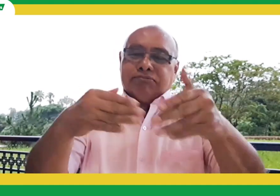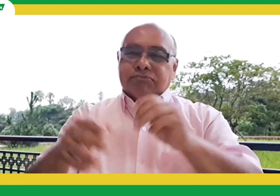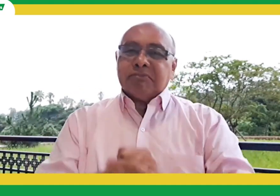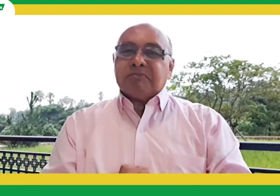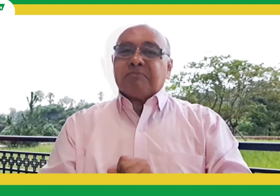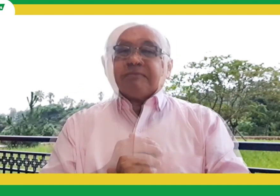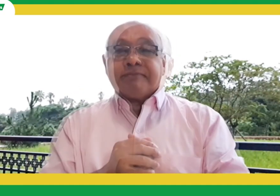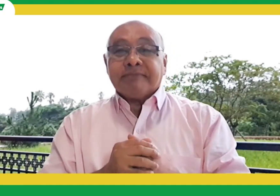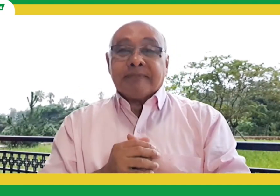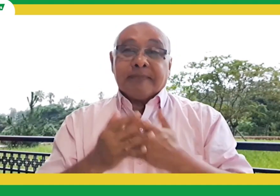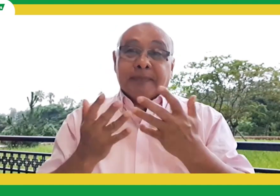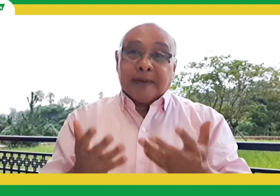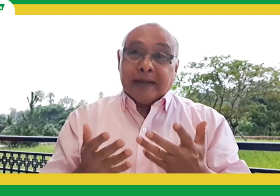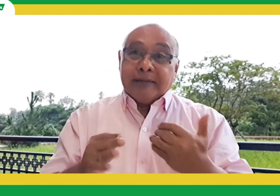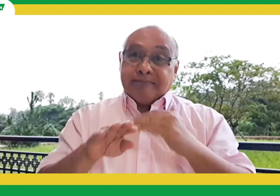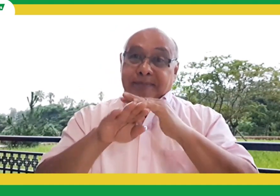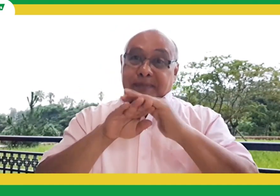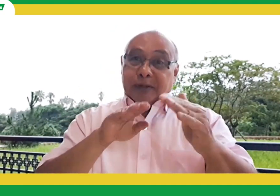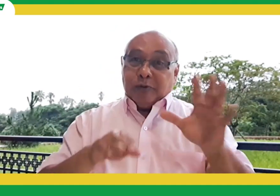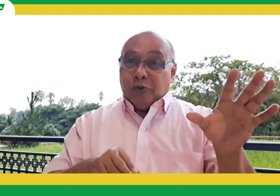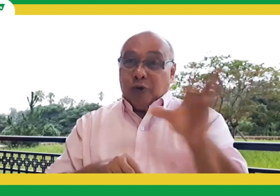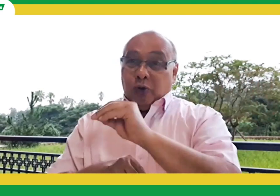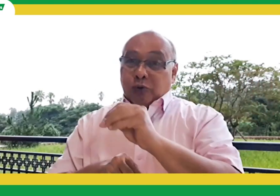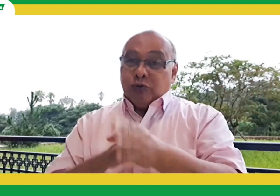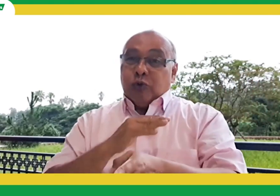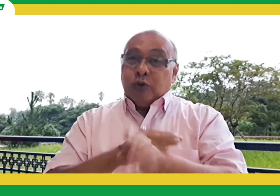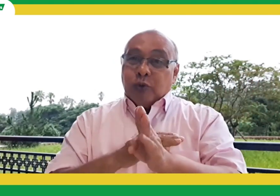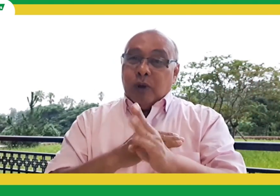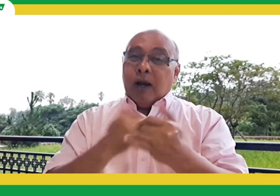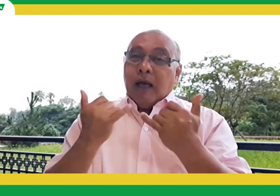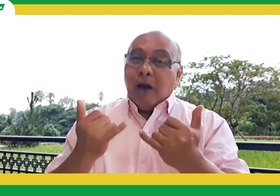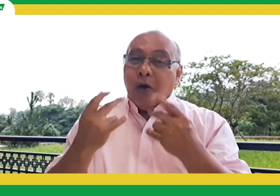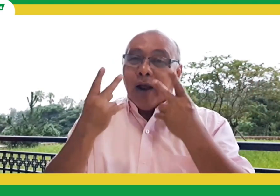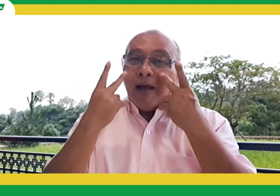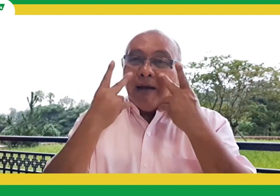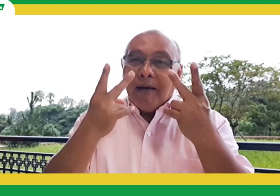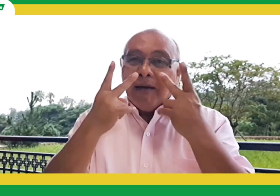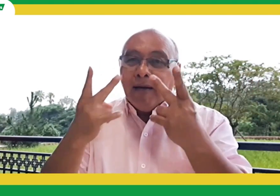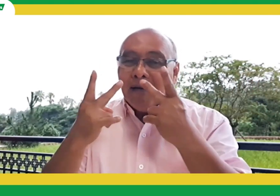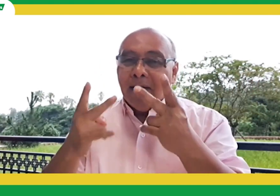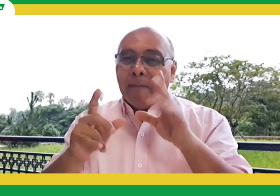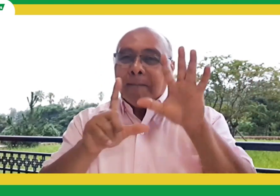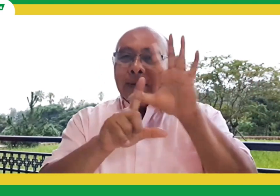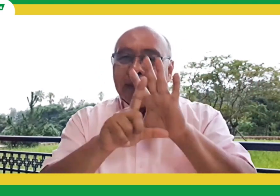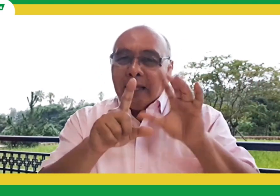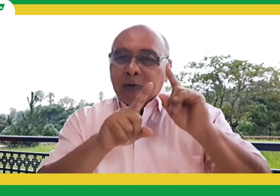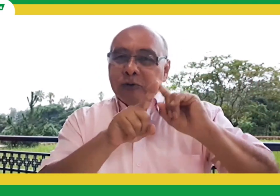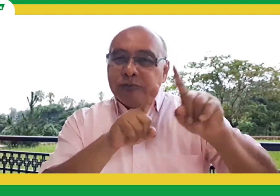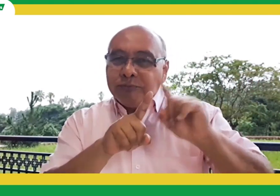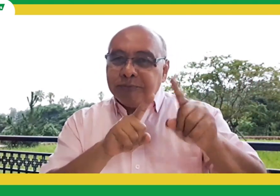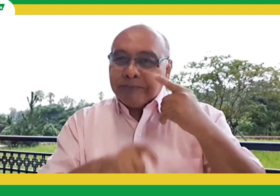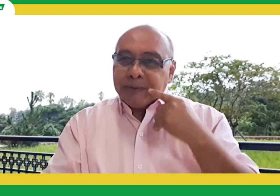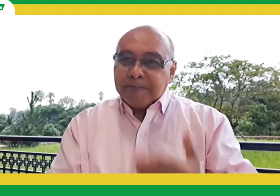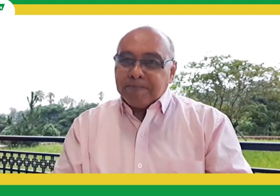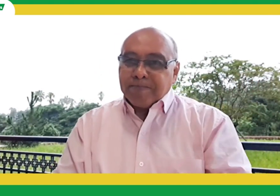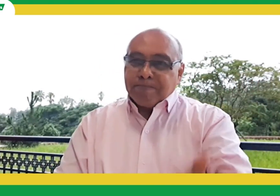que queremos compartir con ustedes. Hacemos la invitación a todos a continuar viendo todos estos videos. Adelante.